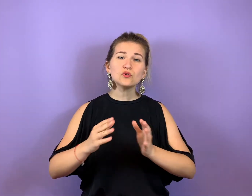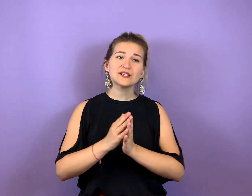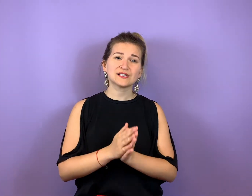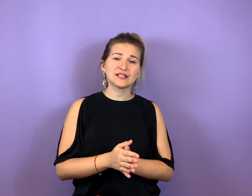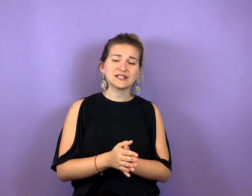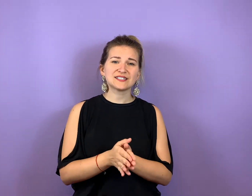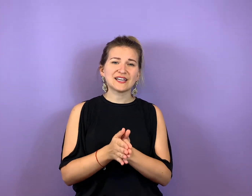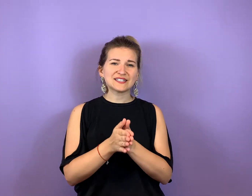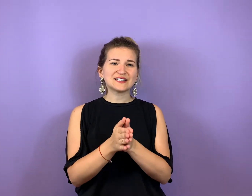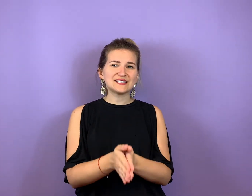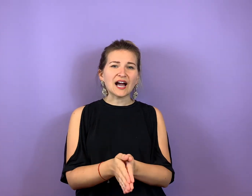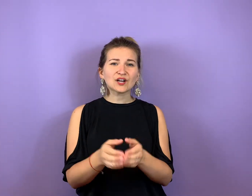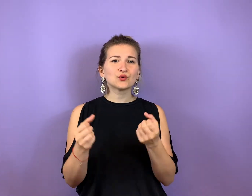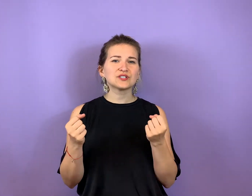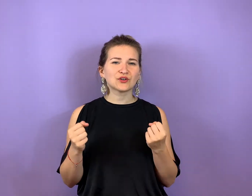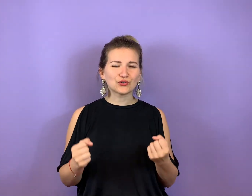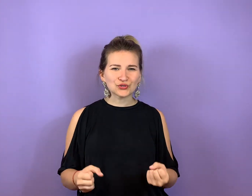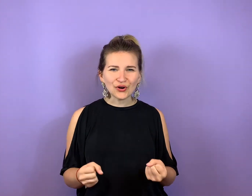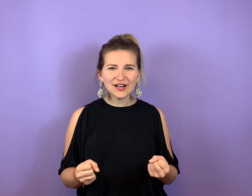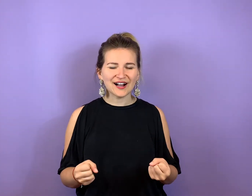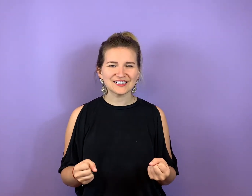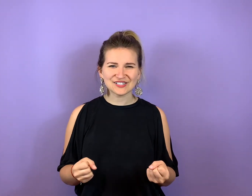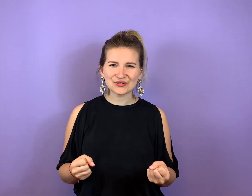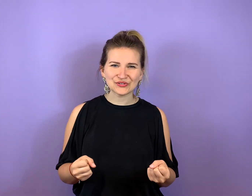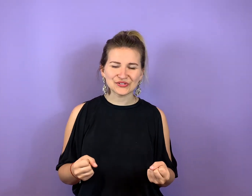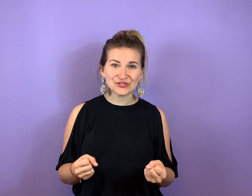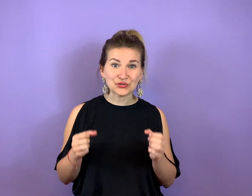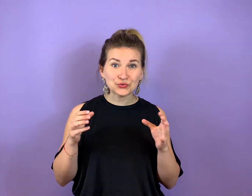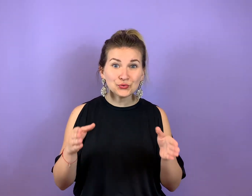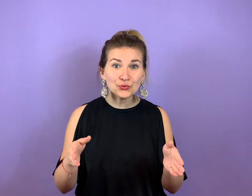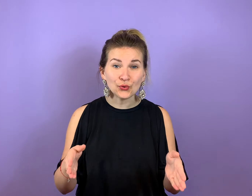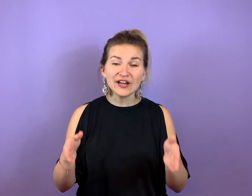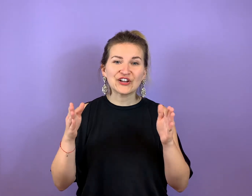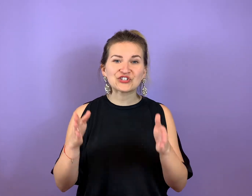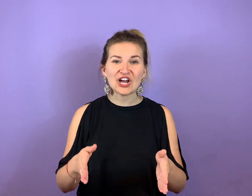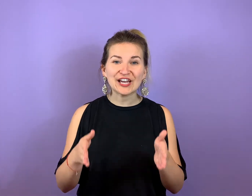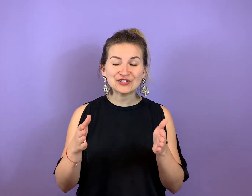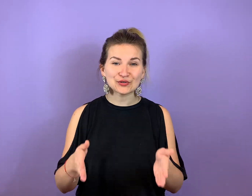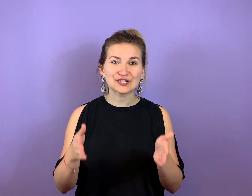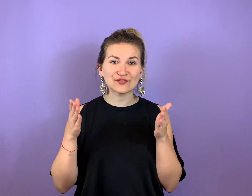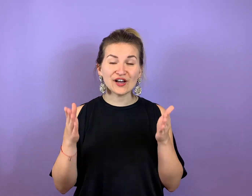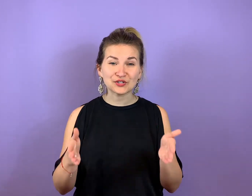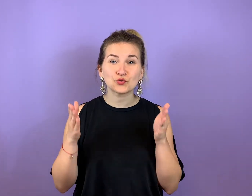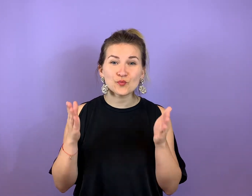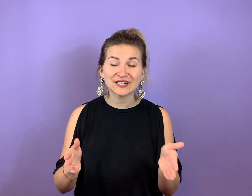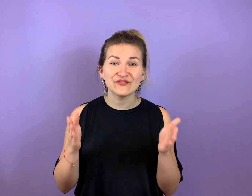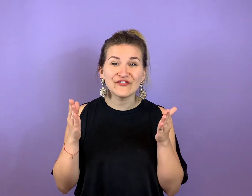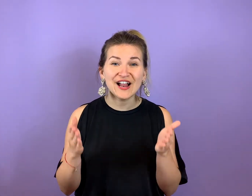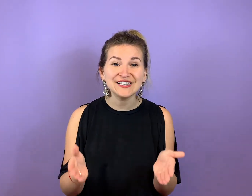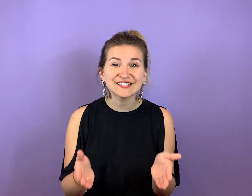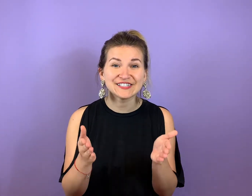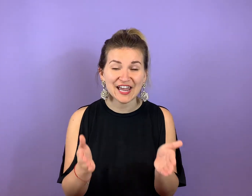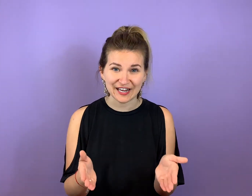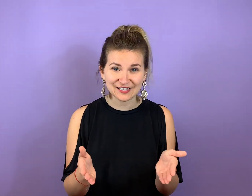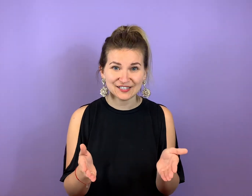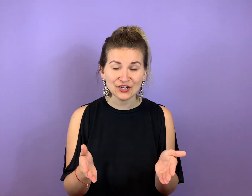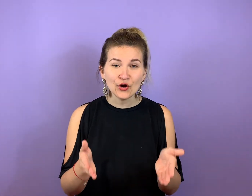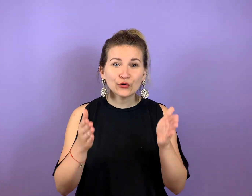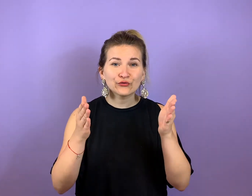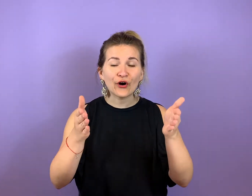letztendlich deine Gedanken unter Kontrolle halten solltest, dass du entscheiden solltest, was du über die Welt denkst und vor